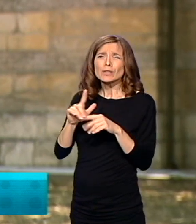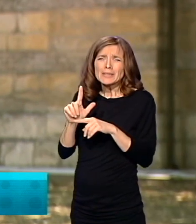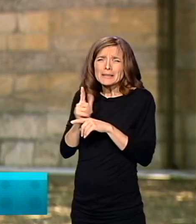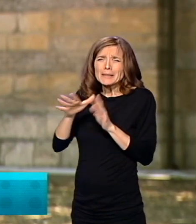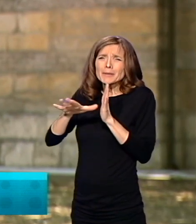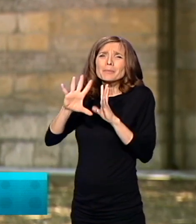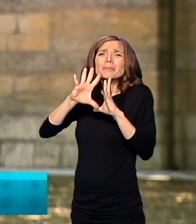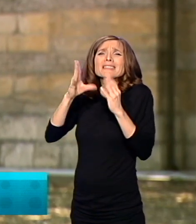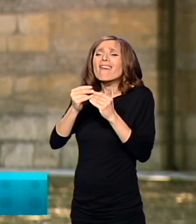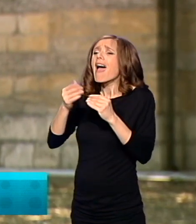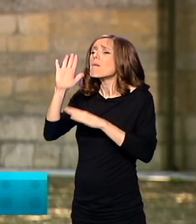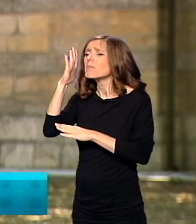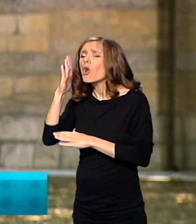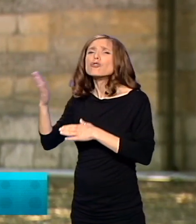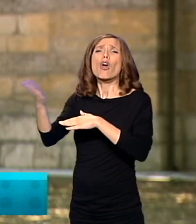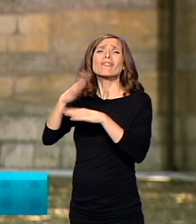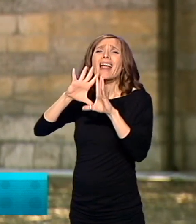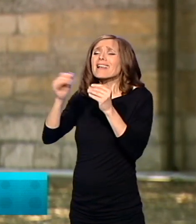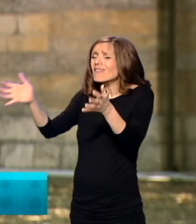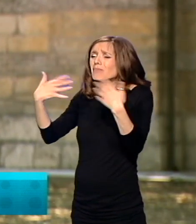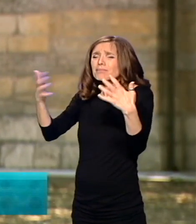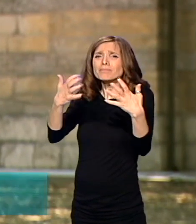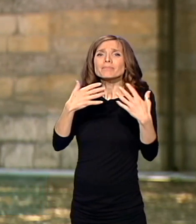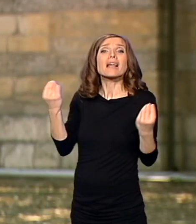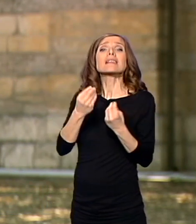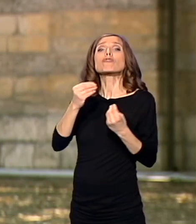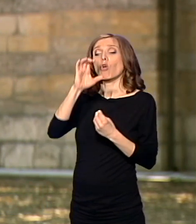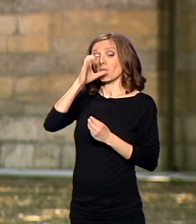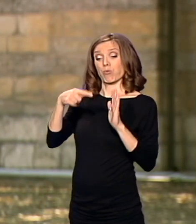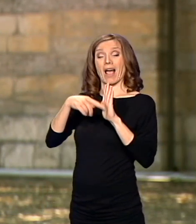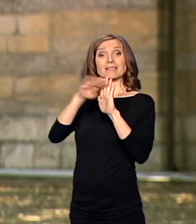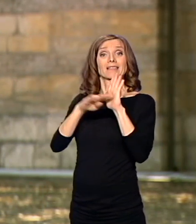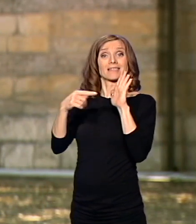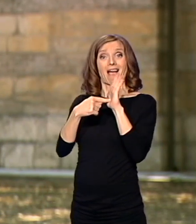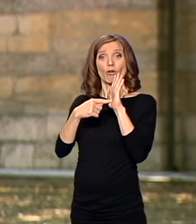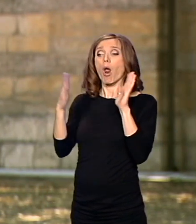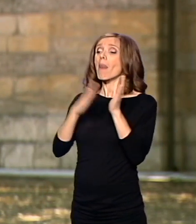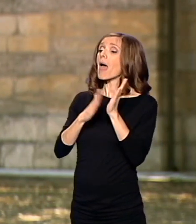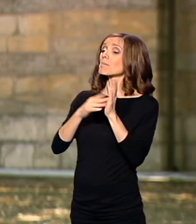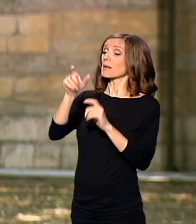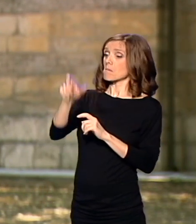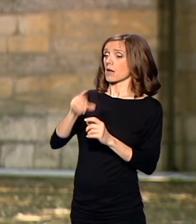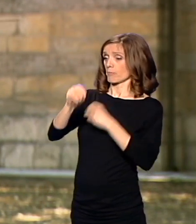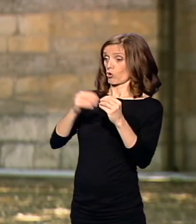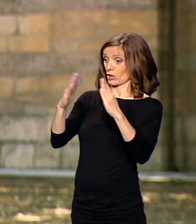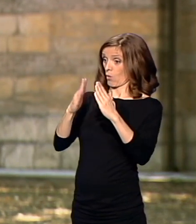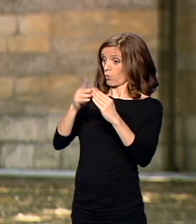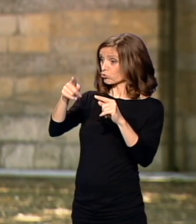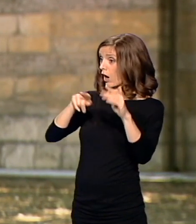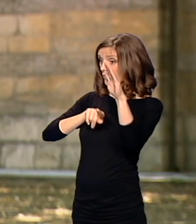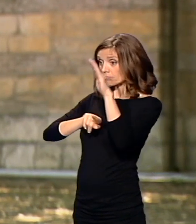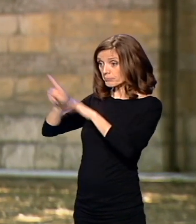skinuto. Jer po Bugarskim zakonima, ljudi koji su napuštali domaćinstva, to je faktički bila